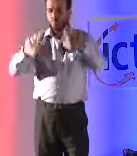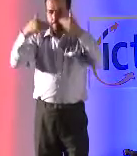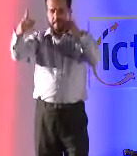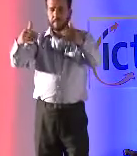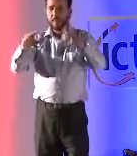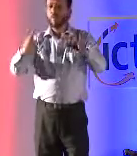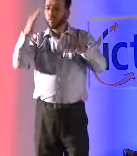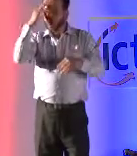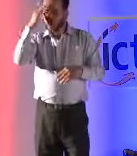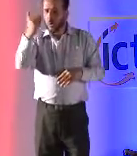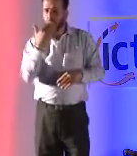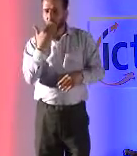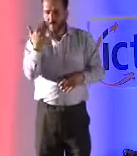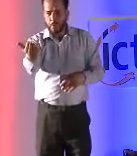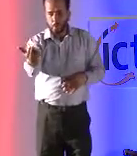جزيلا